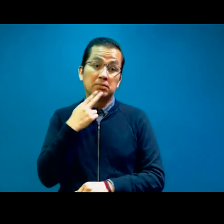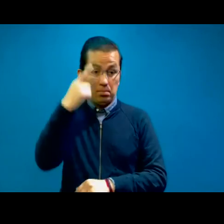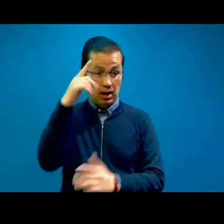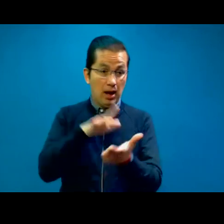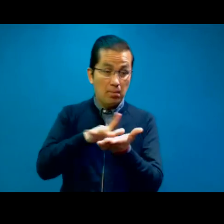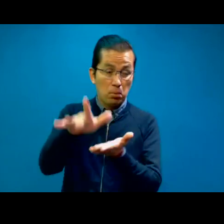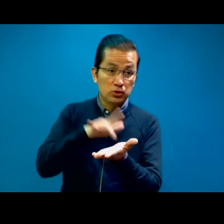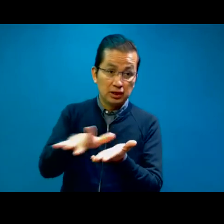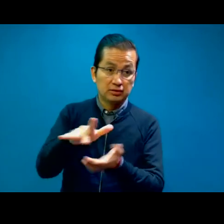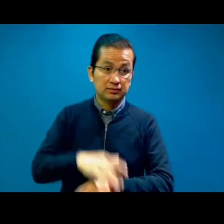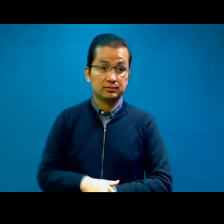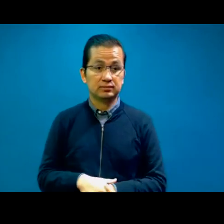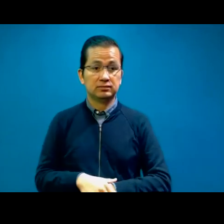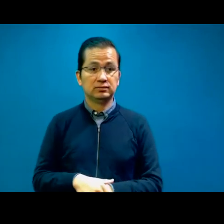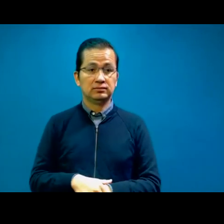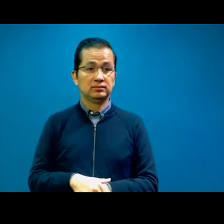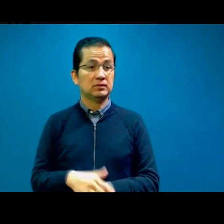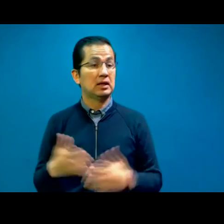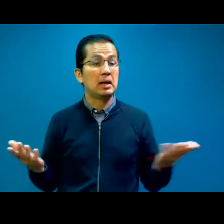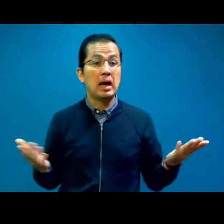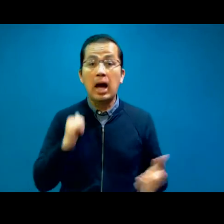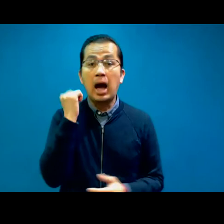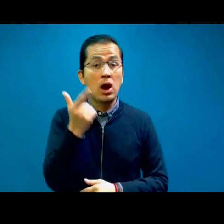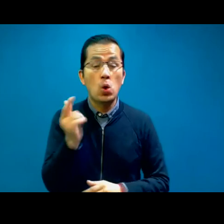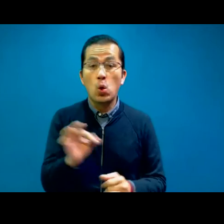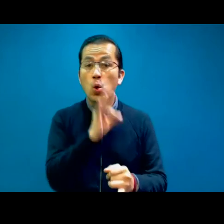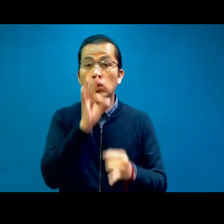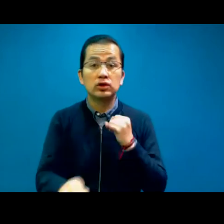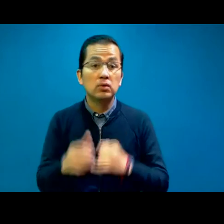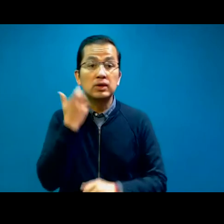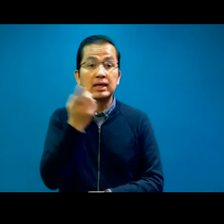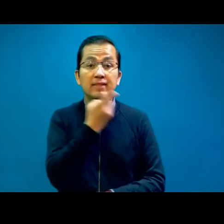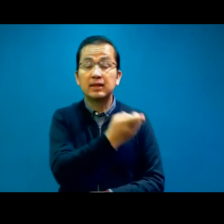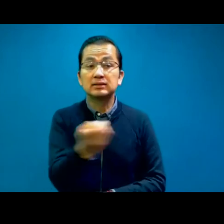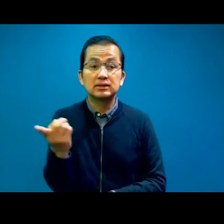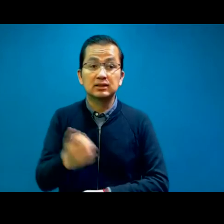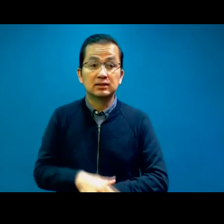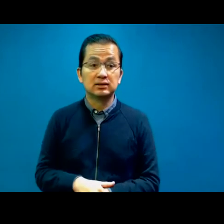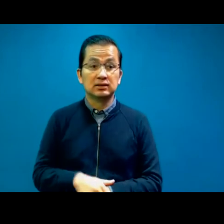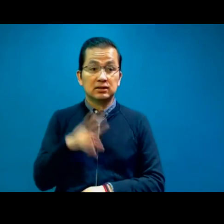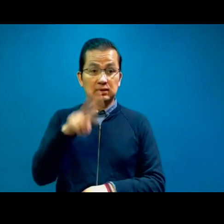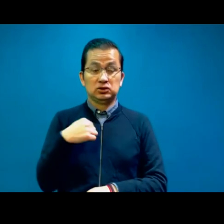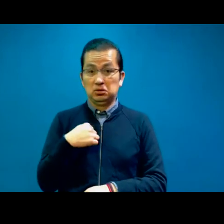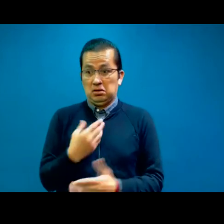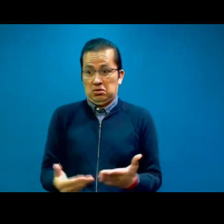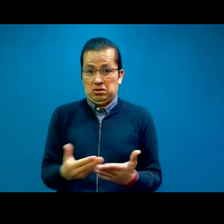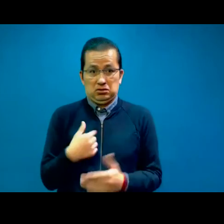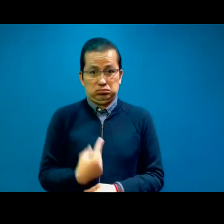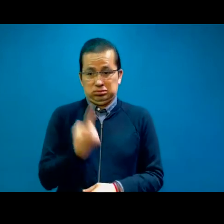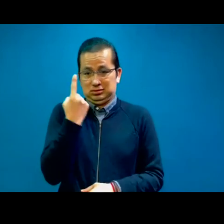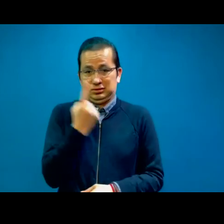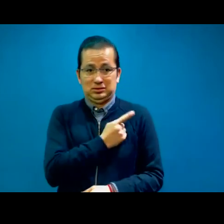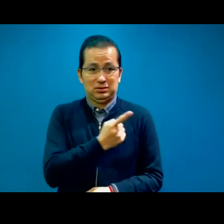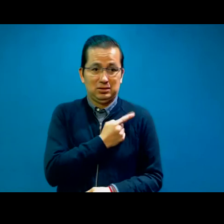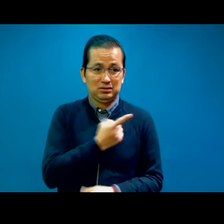Y, este, algún comentario final, alguien que quiera decir algo. Porque hoy me quedé como muy solita acá. Hoy no